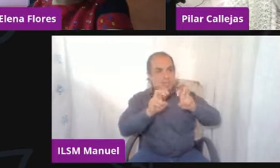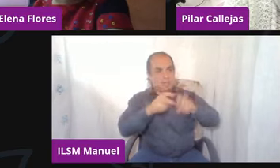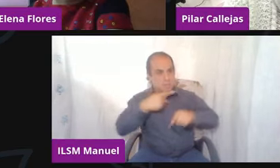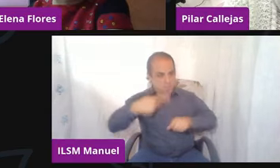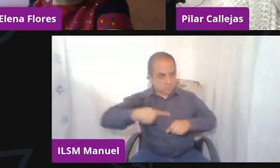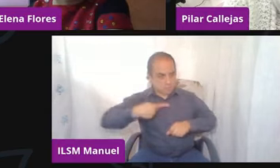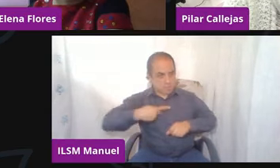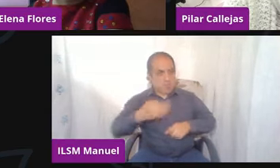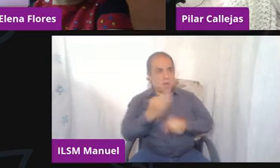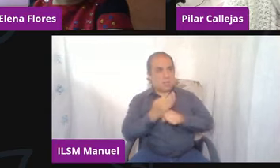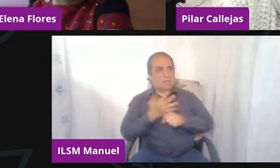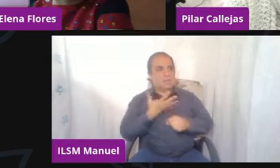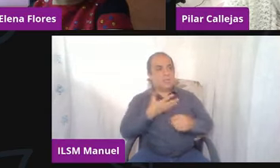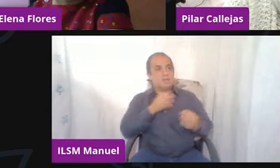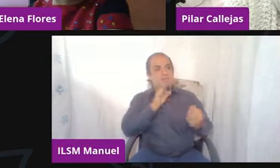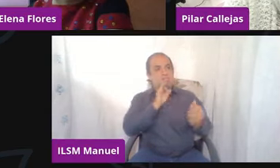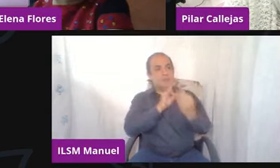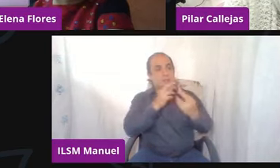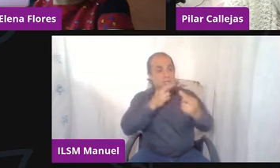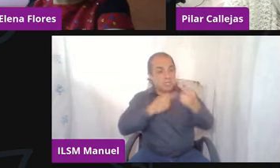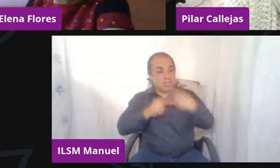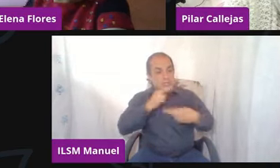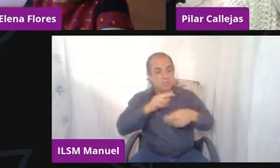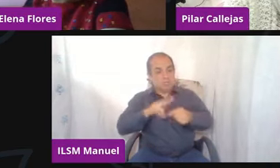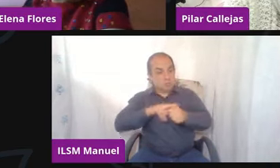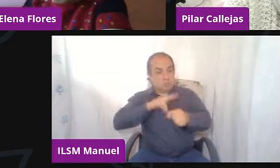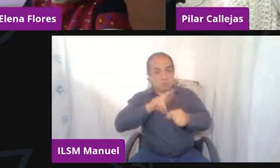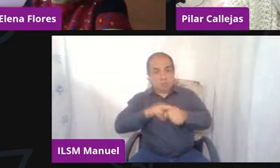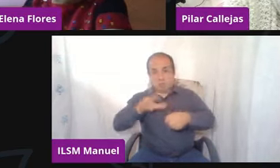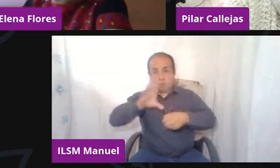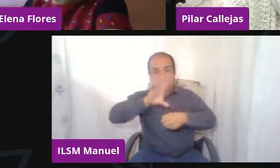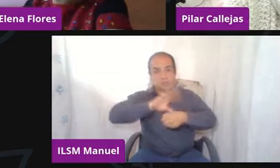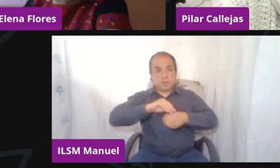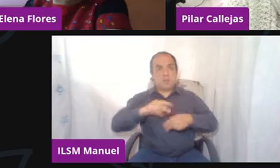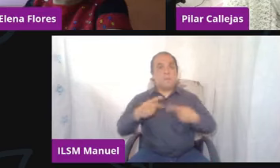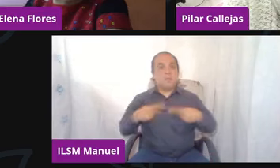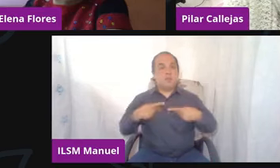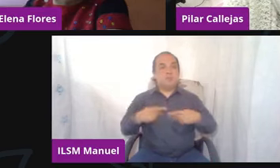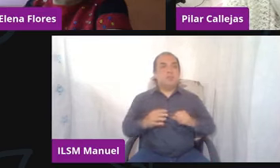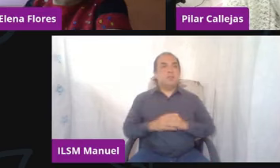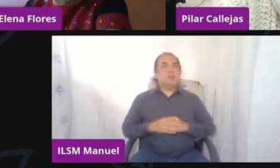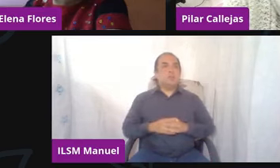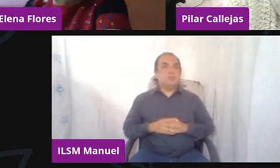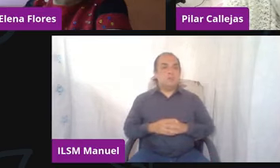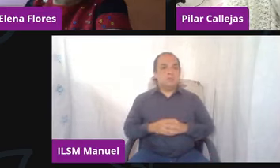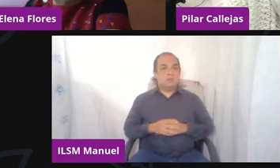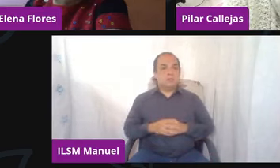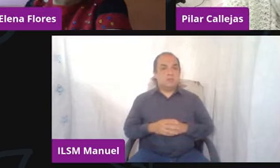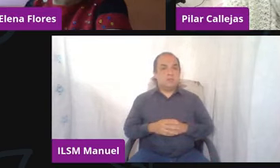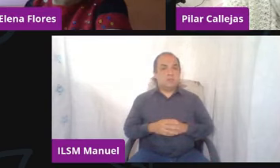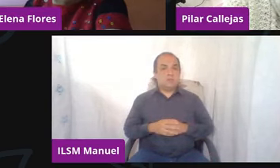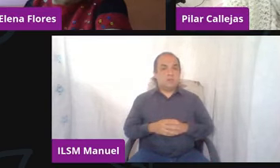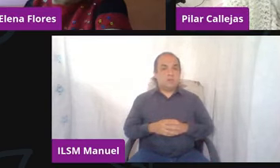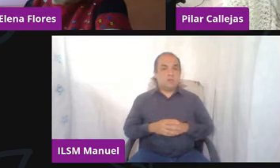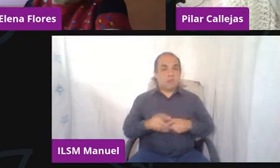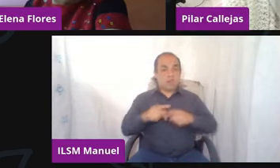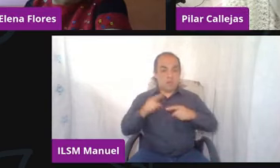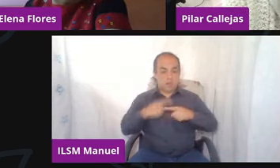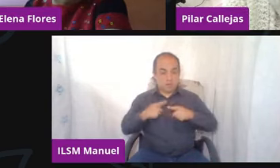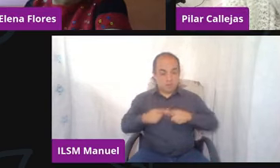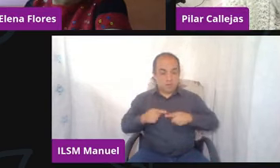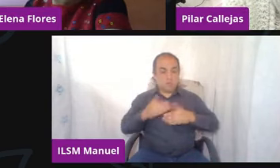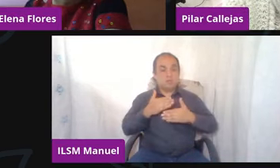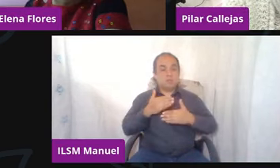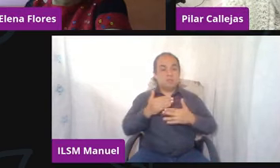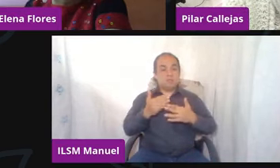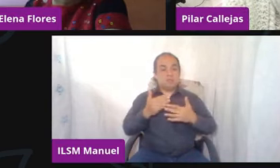un regreso cuando regresemos totalmente a la normalidad de personas o personajes de cualquier etapa de desarrollo que han sufrido